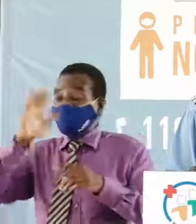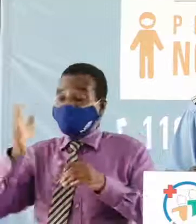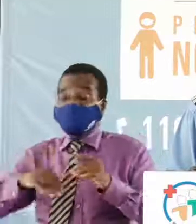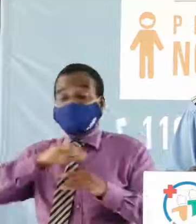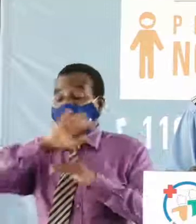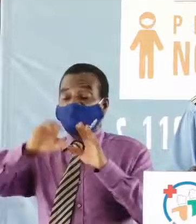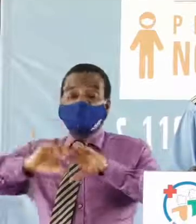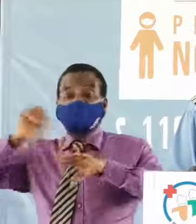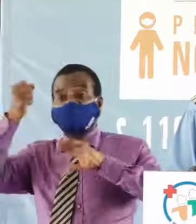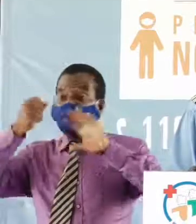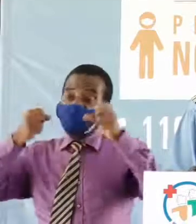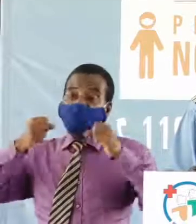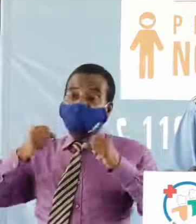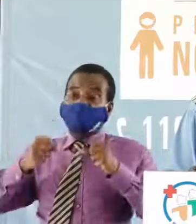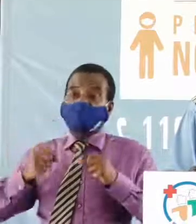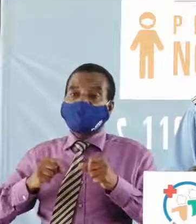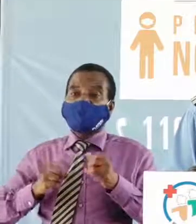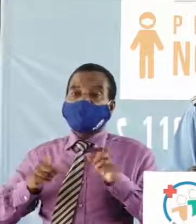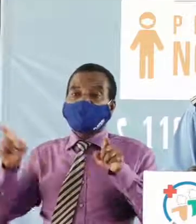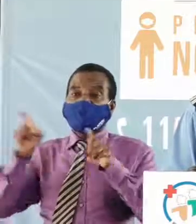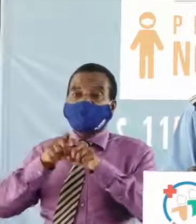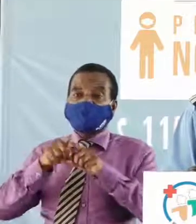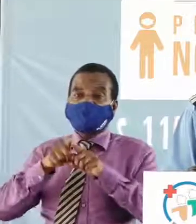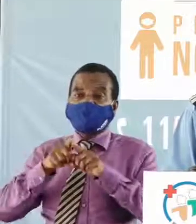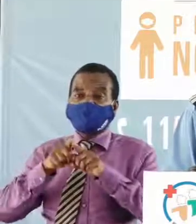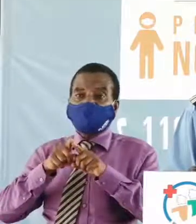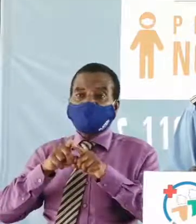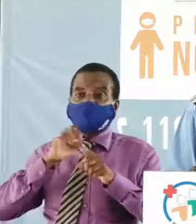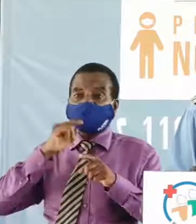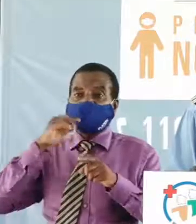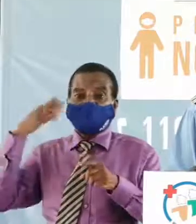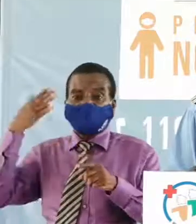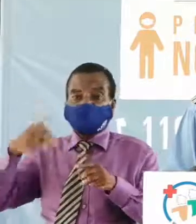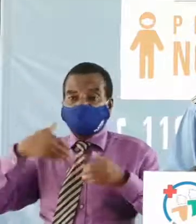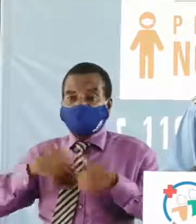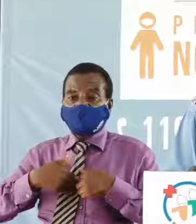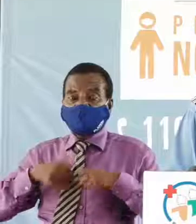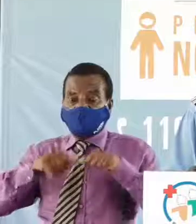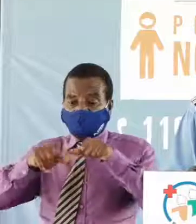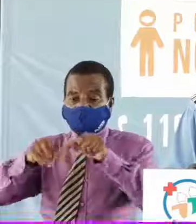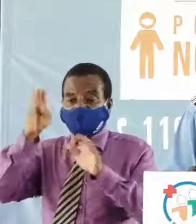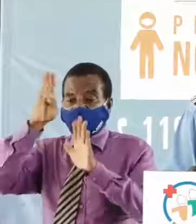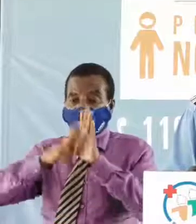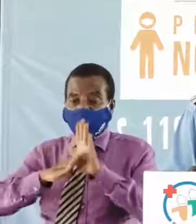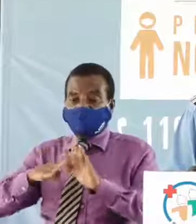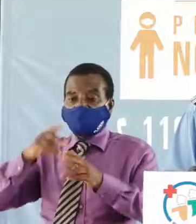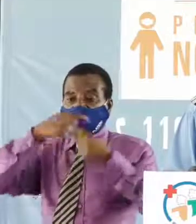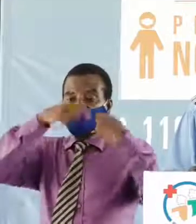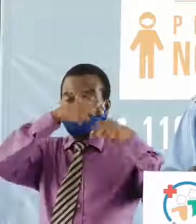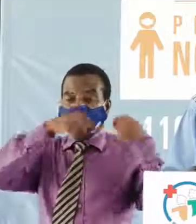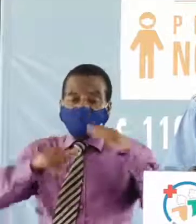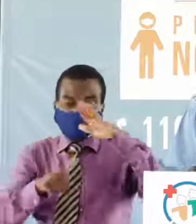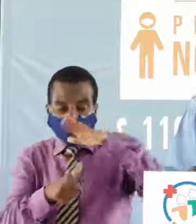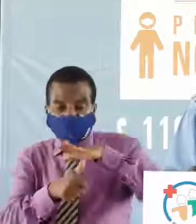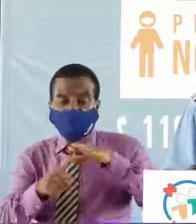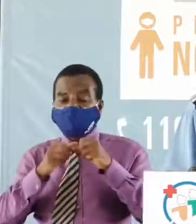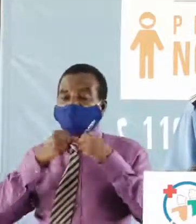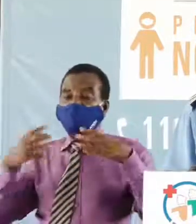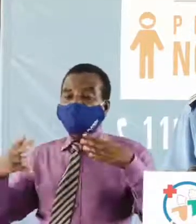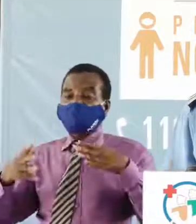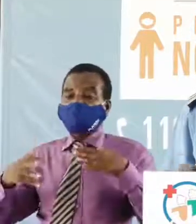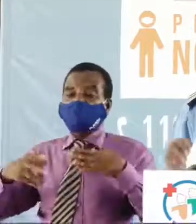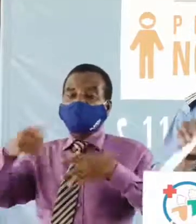contrevenants. Bien entendu, il ne saurait y avoir durablement de convois clandestins sans